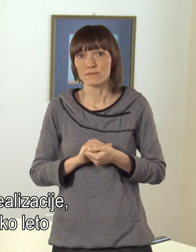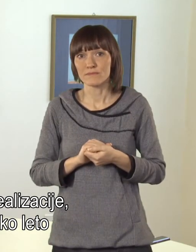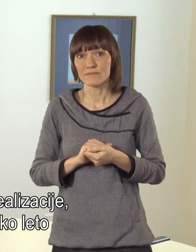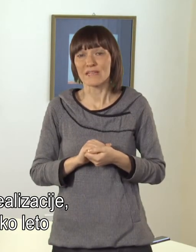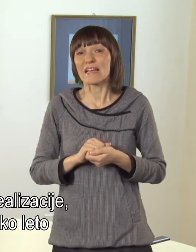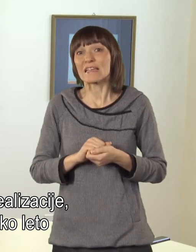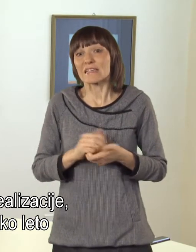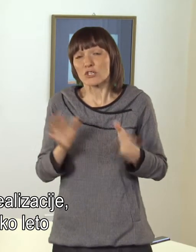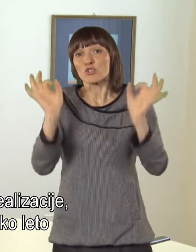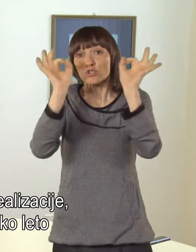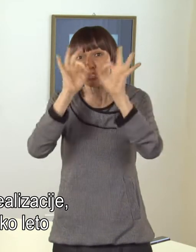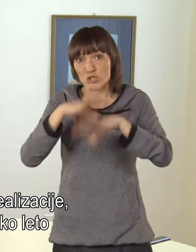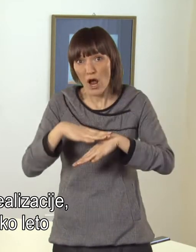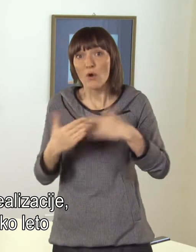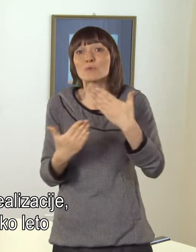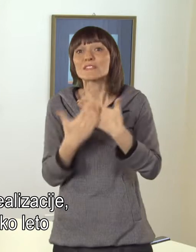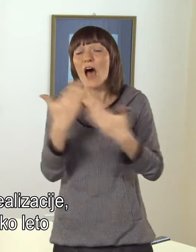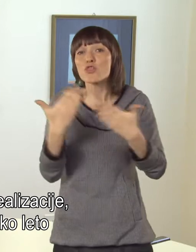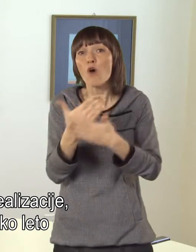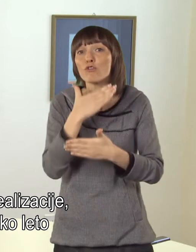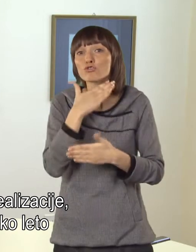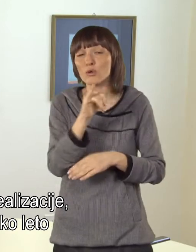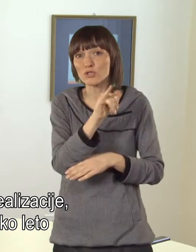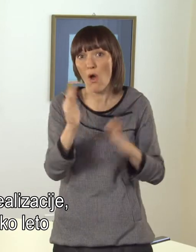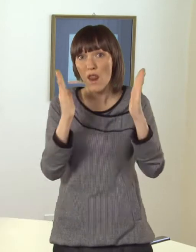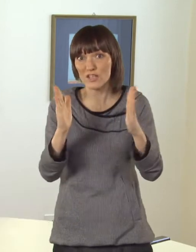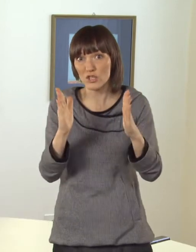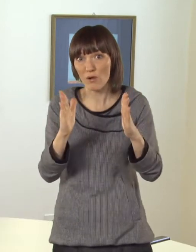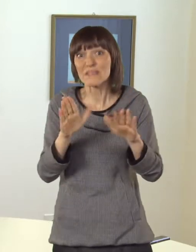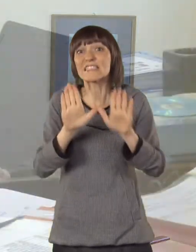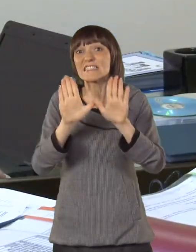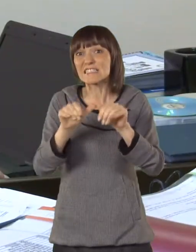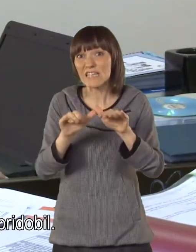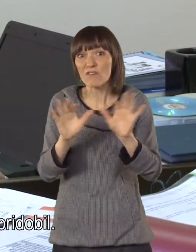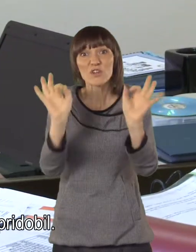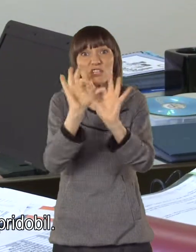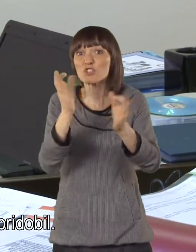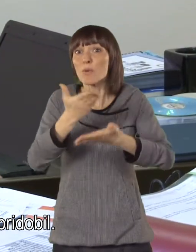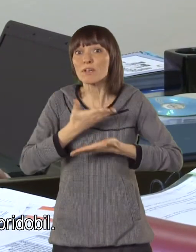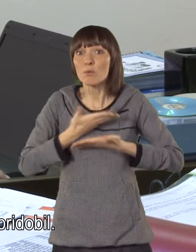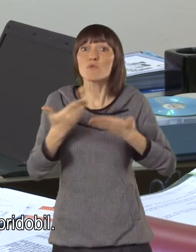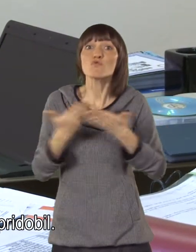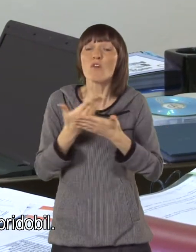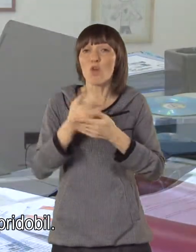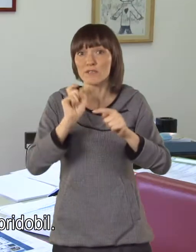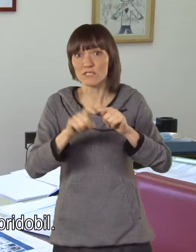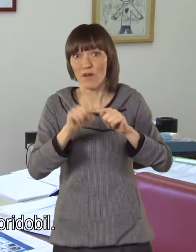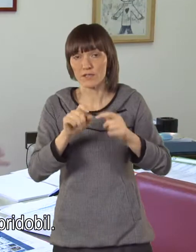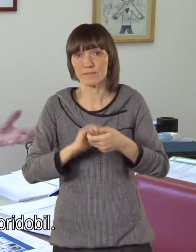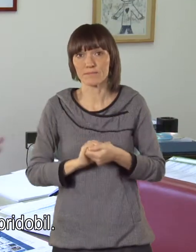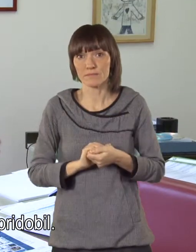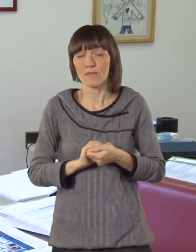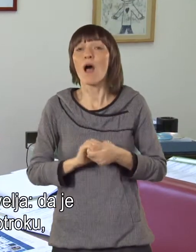realizacije žal za novo šolsko leto zavod ni ni čister pridobil.